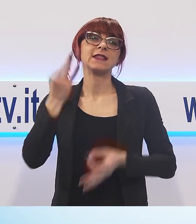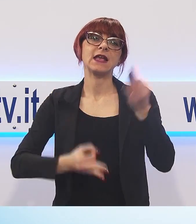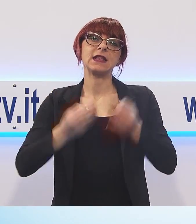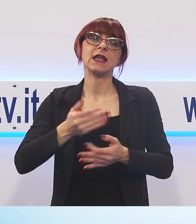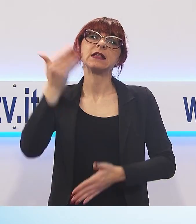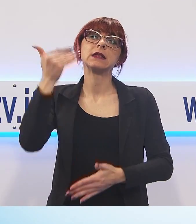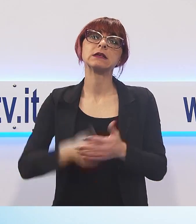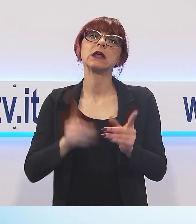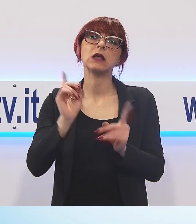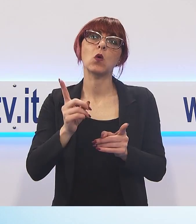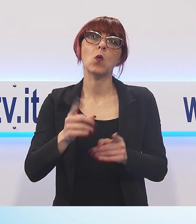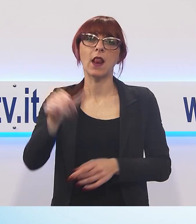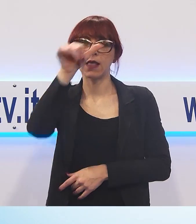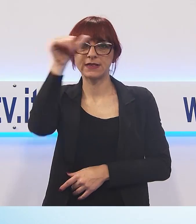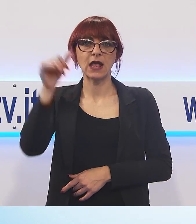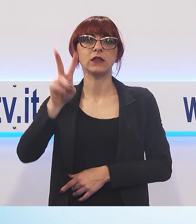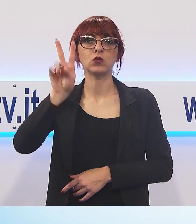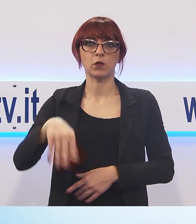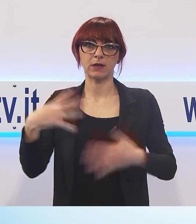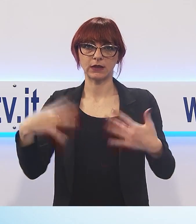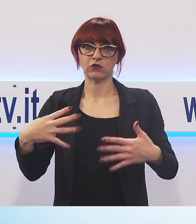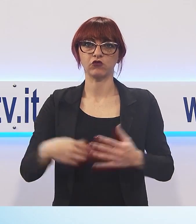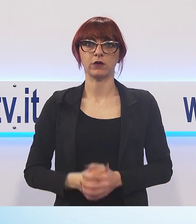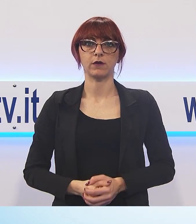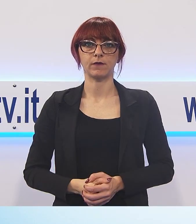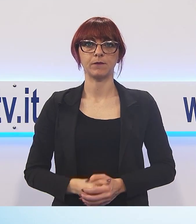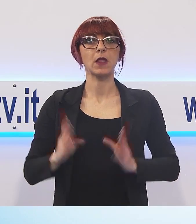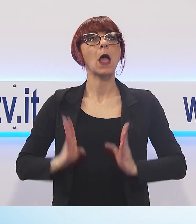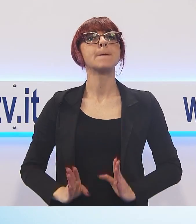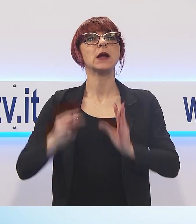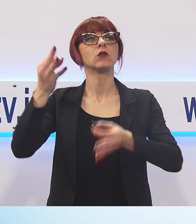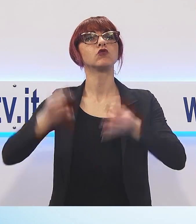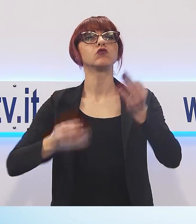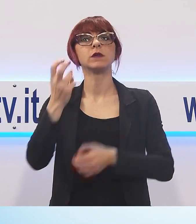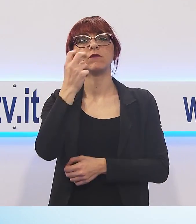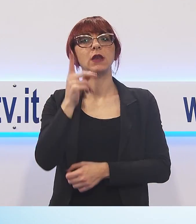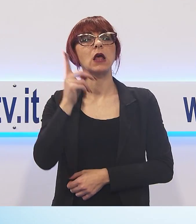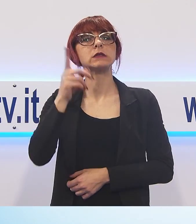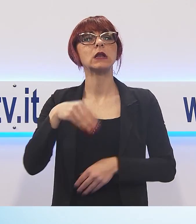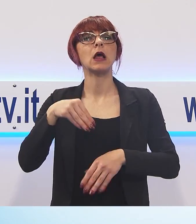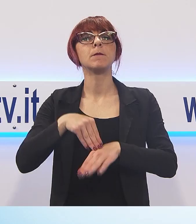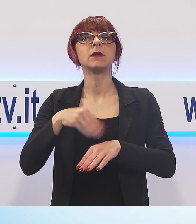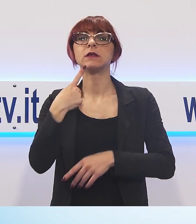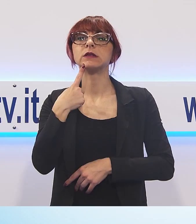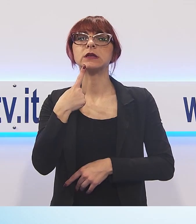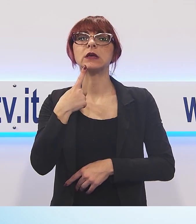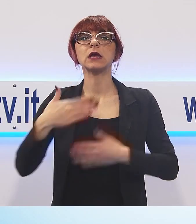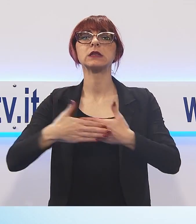A Palazzo di Giustizia, Firenze, presenti anche le istituzioni. Bisogna sempre